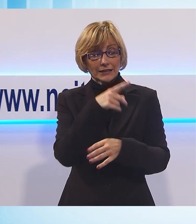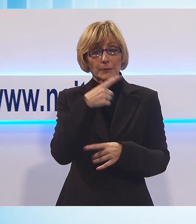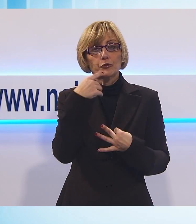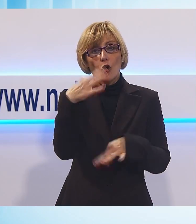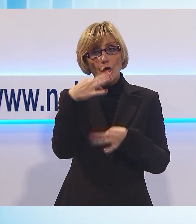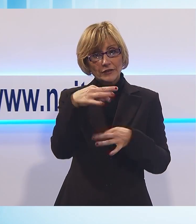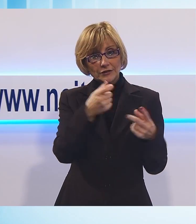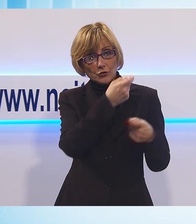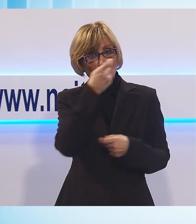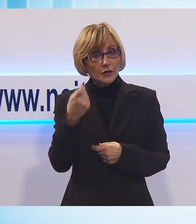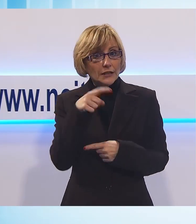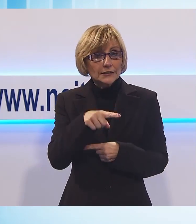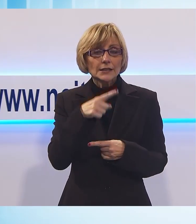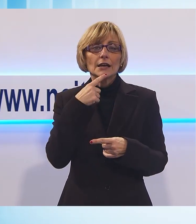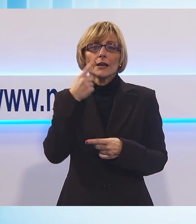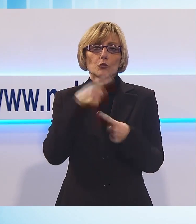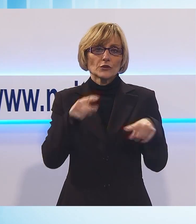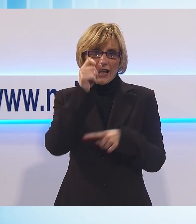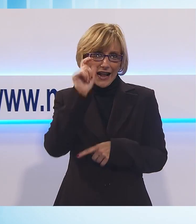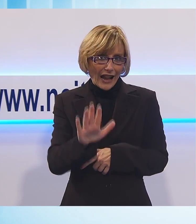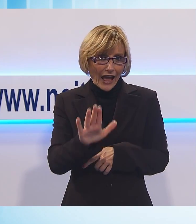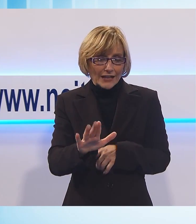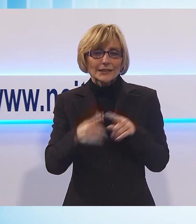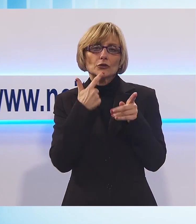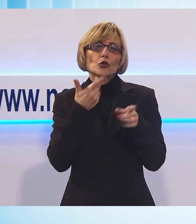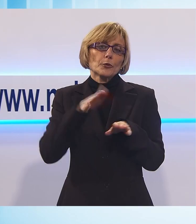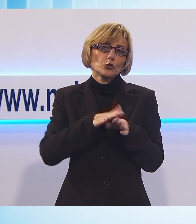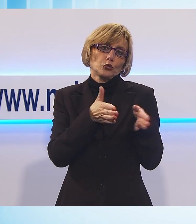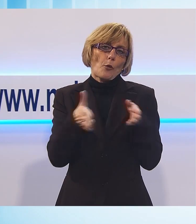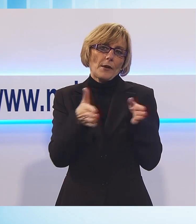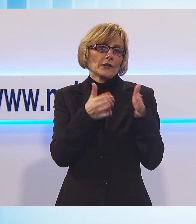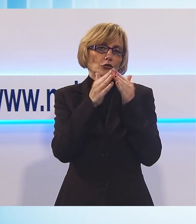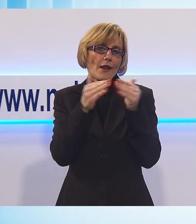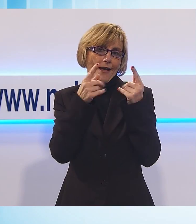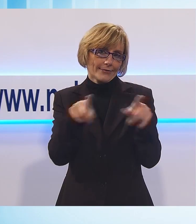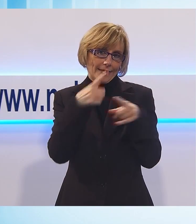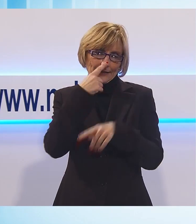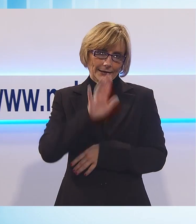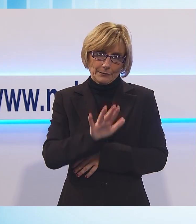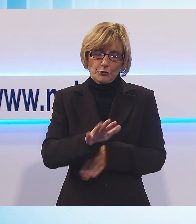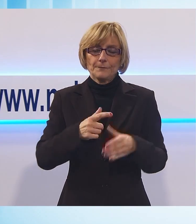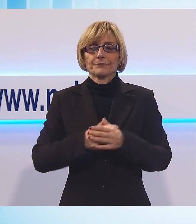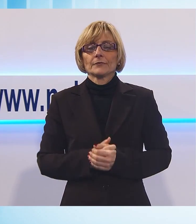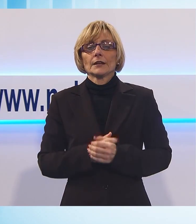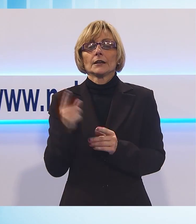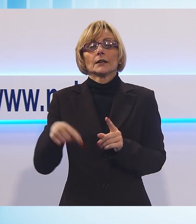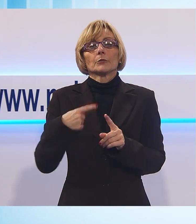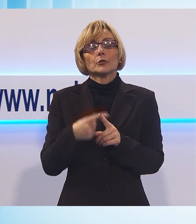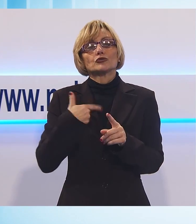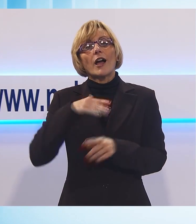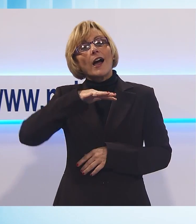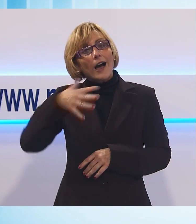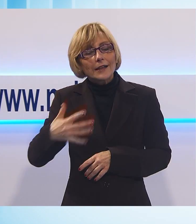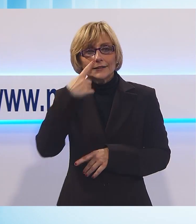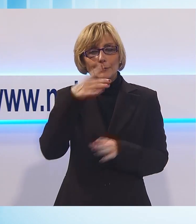eseguono musiche classiche legate anche al periodo natalizio. E poi organizziamo in comunità anche altri eventi tipo